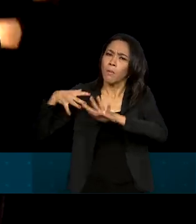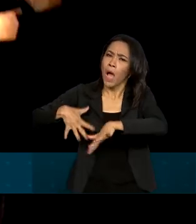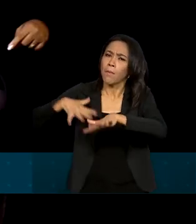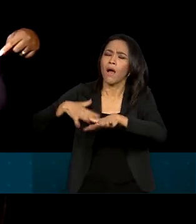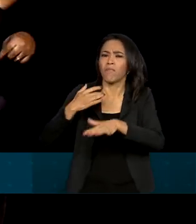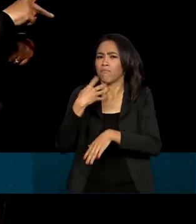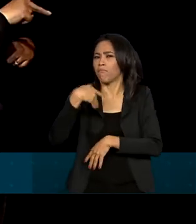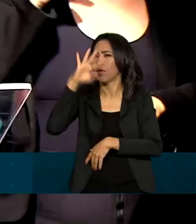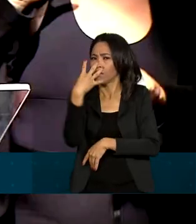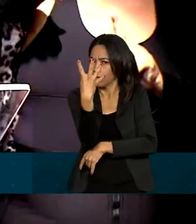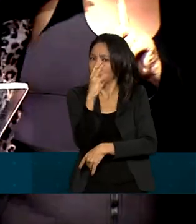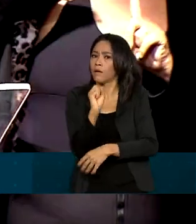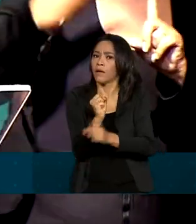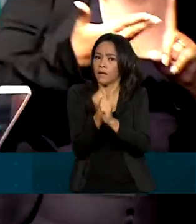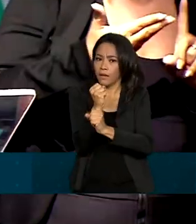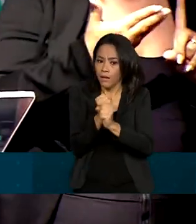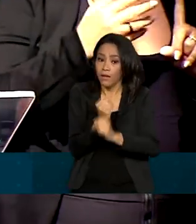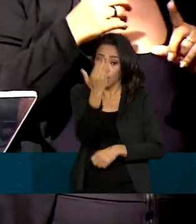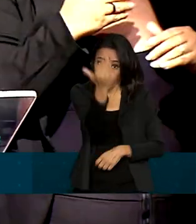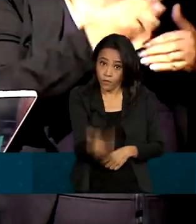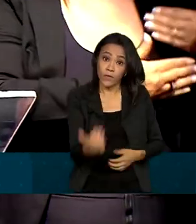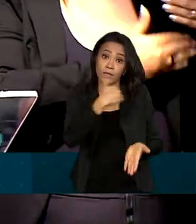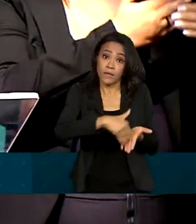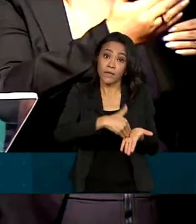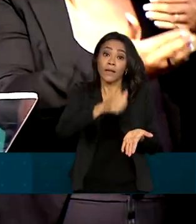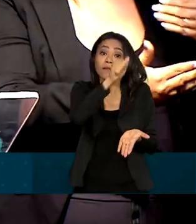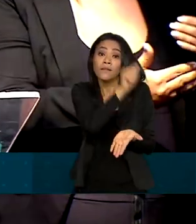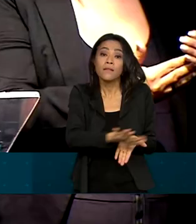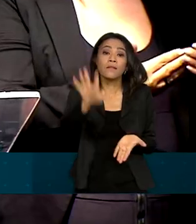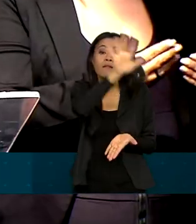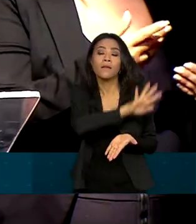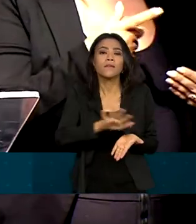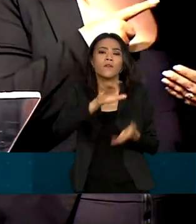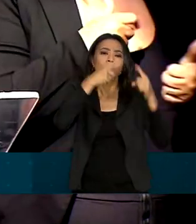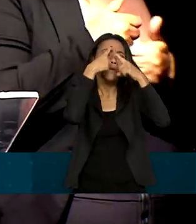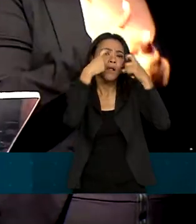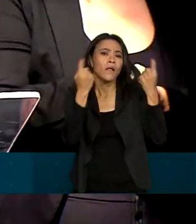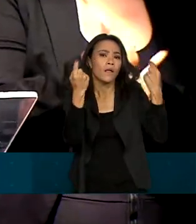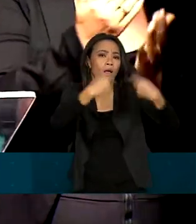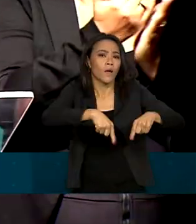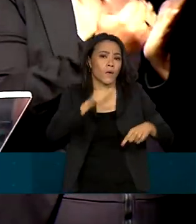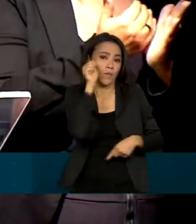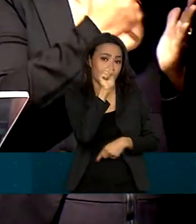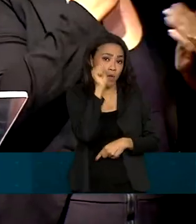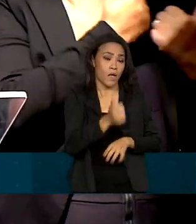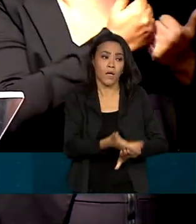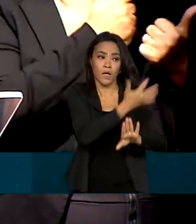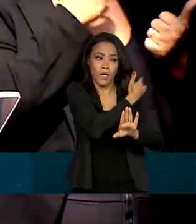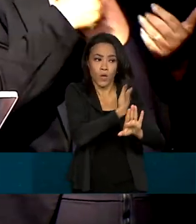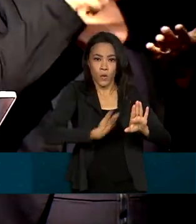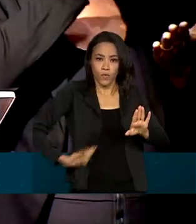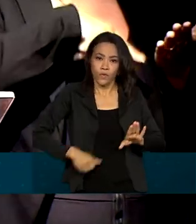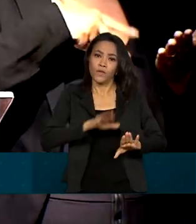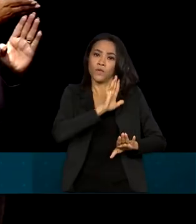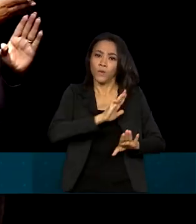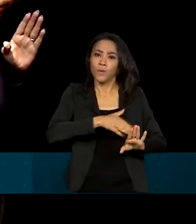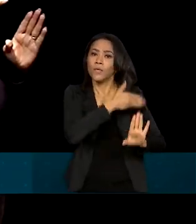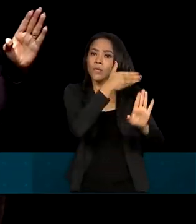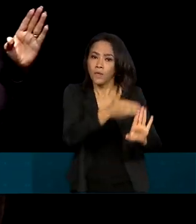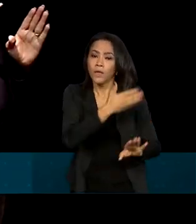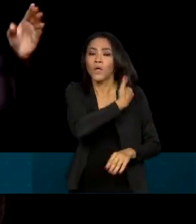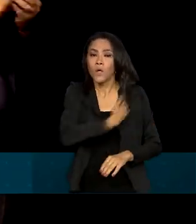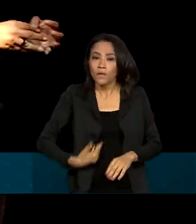de 40 anos. Foi secretária nacional de enfrentamento à violência contra as mulheres nos governos de Lula e Dilma.